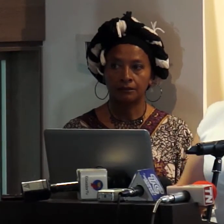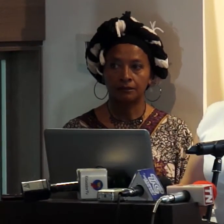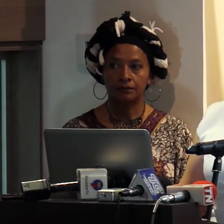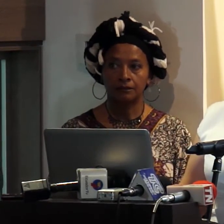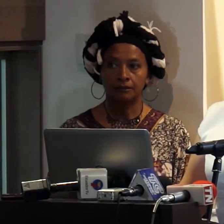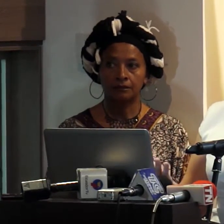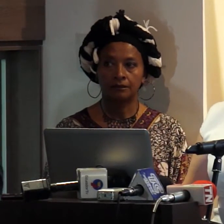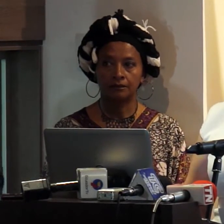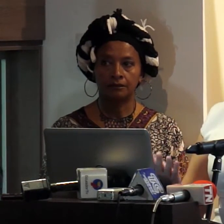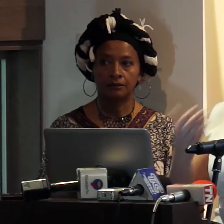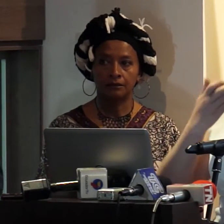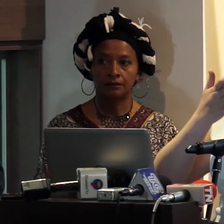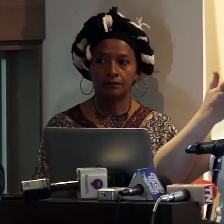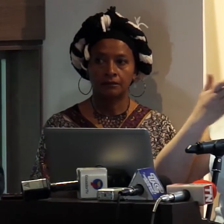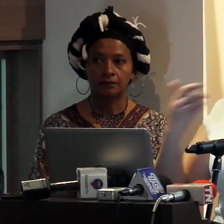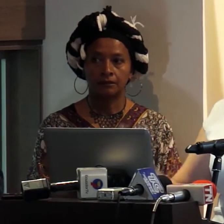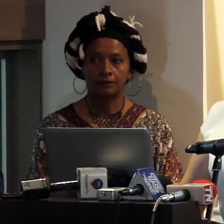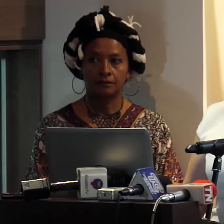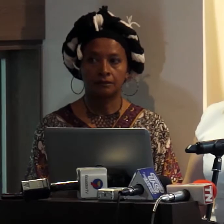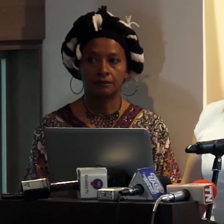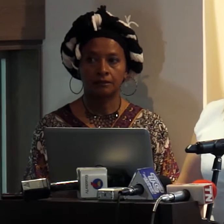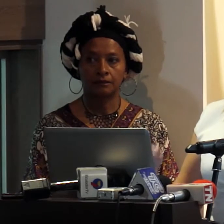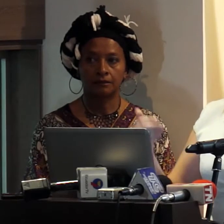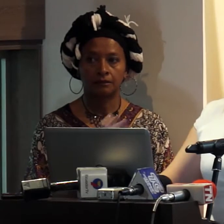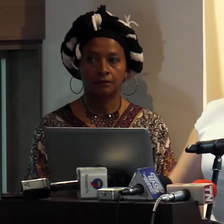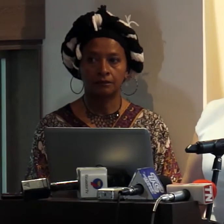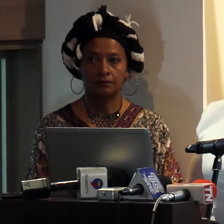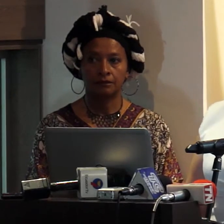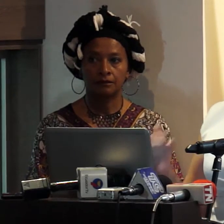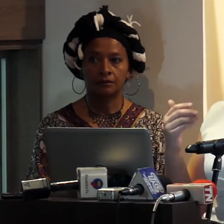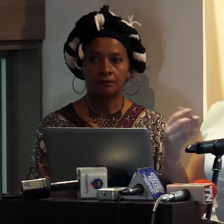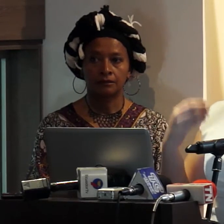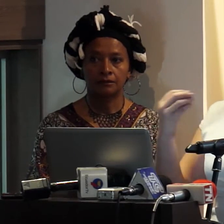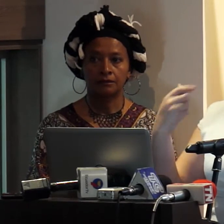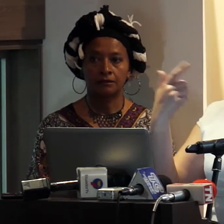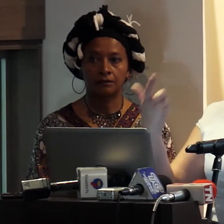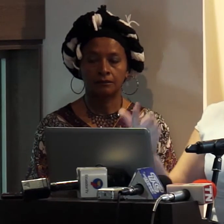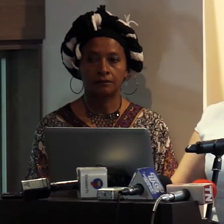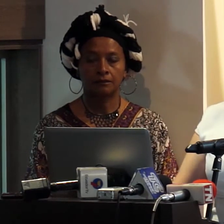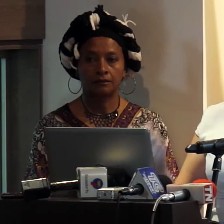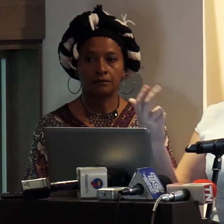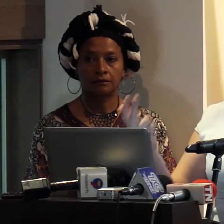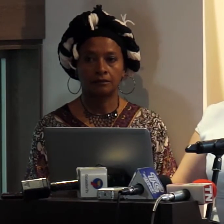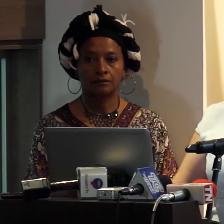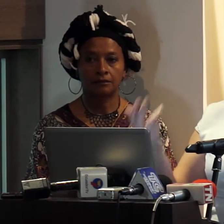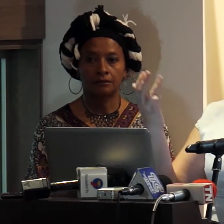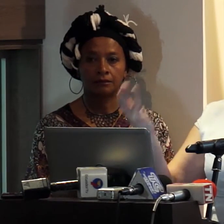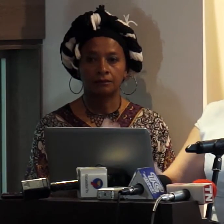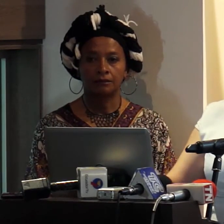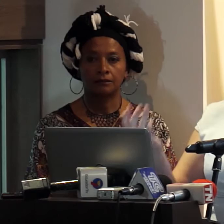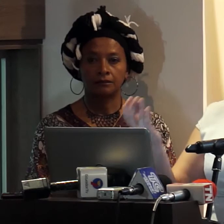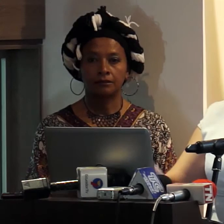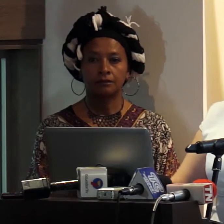siguen habiendo lógicas dirigidas a los adultos entonces los adultos reciben información sobre cantidad calidad